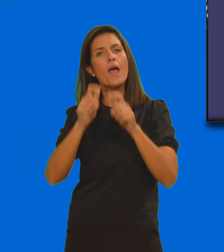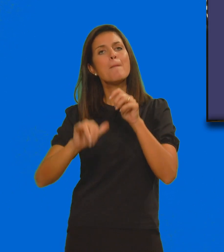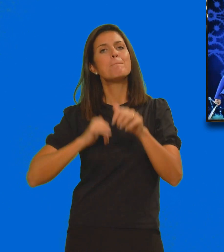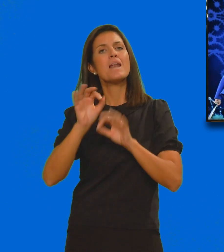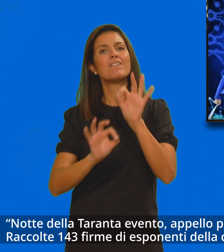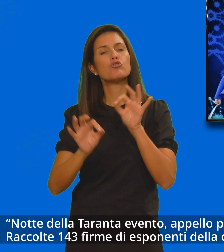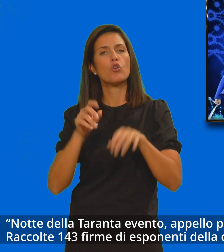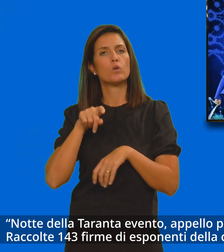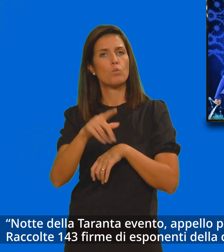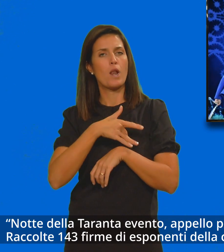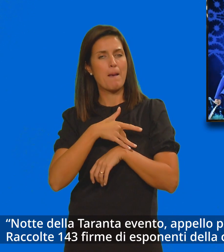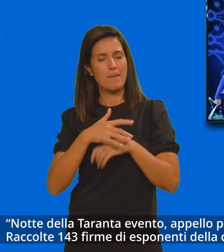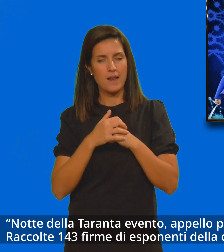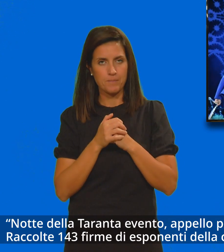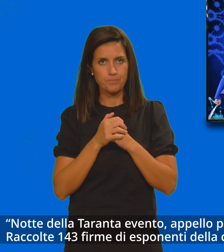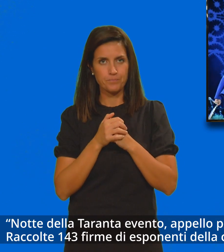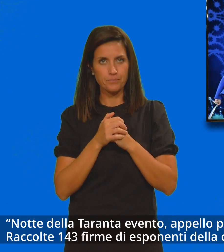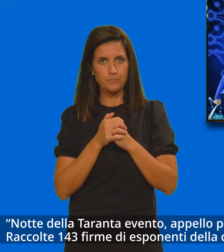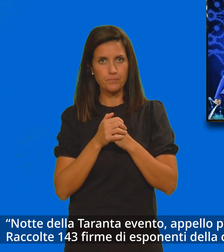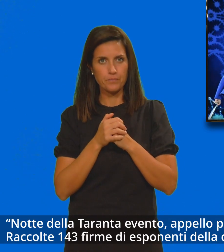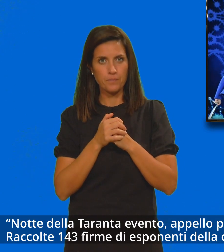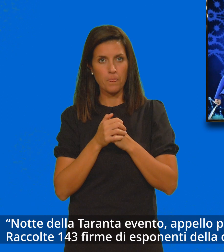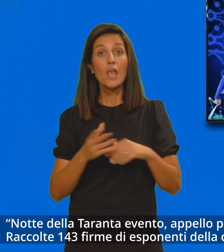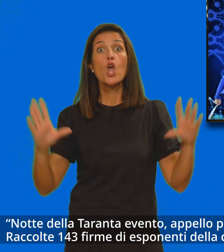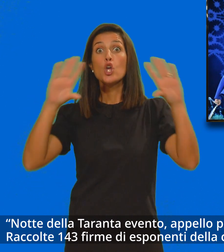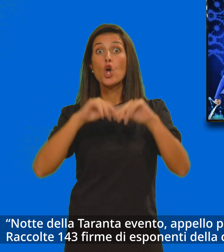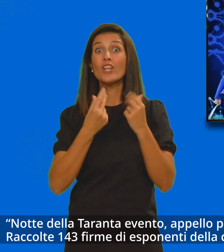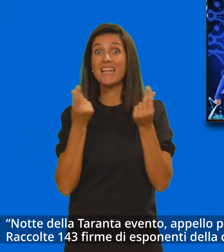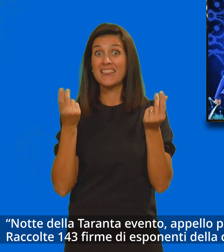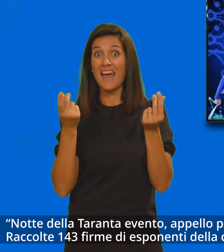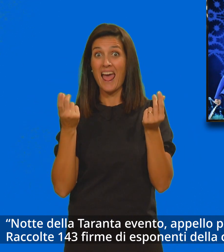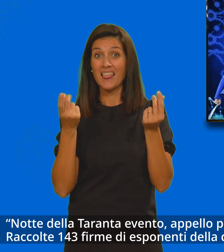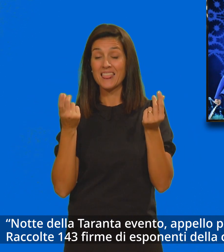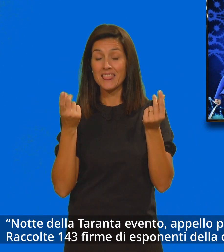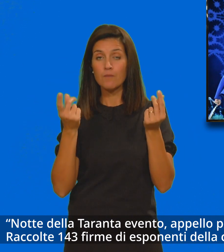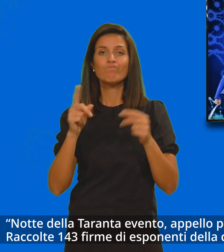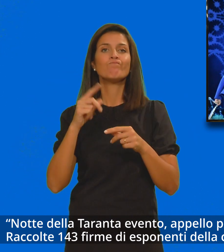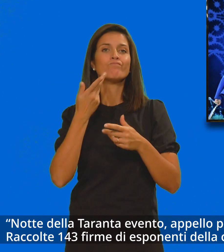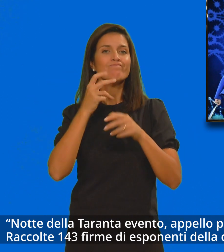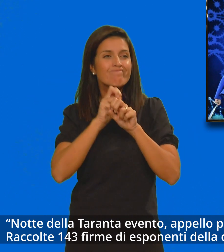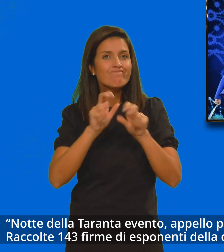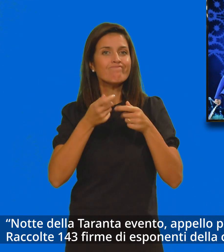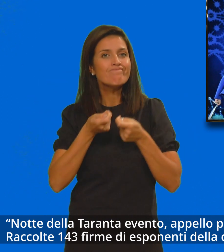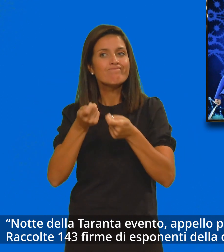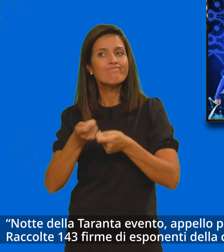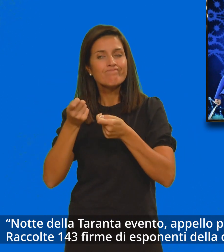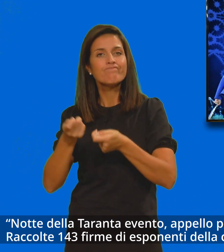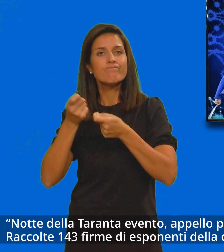Notte della Taranta appello per il ritorno alle origini raccolte 143 firme di esponenti